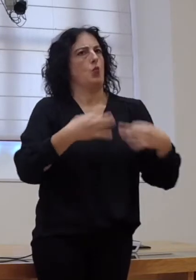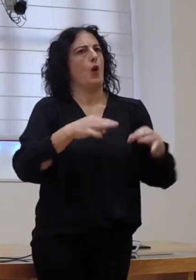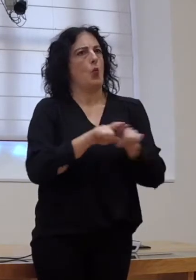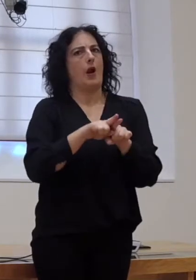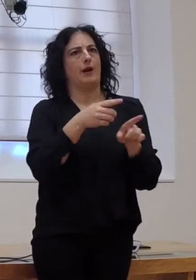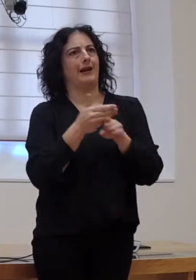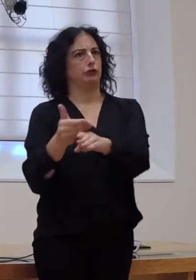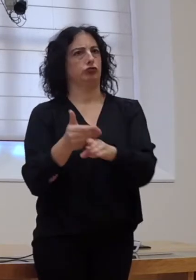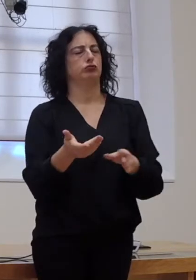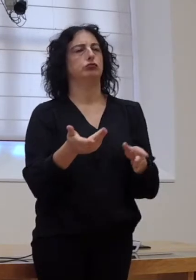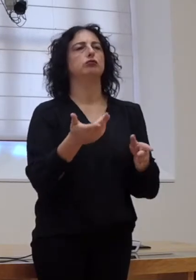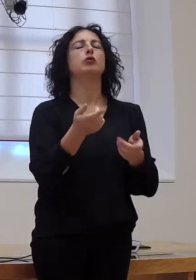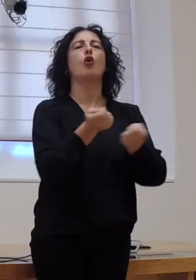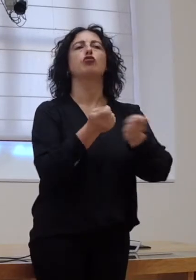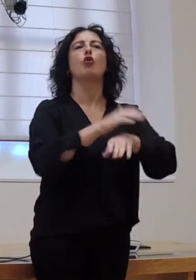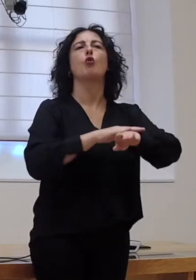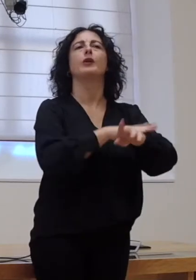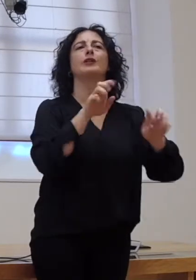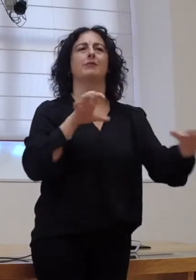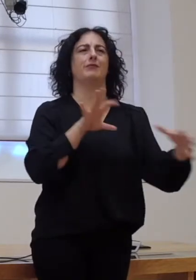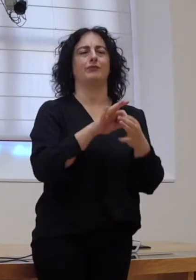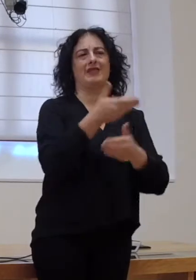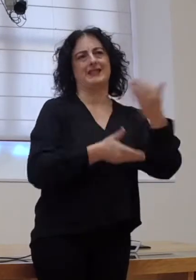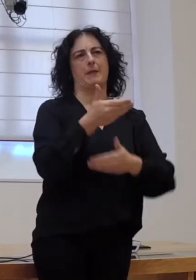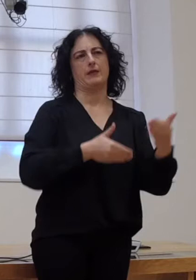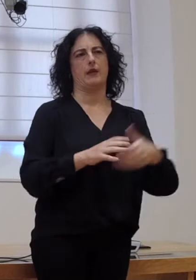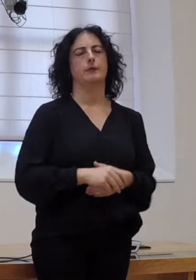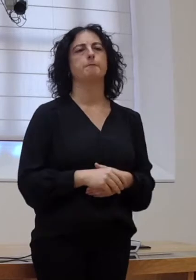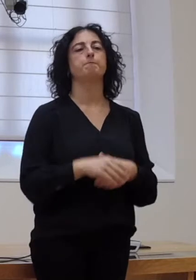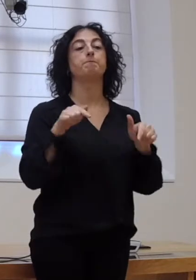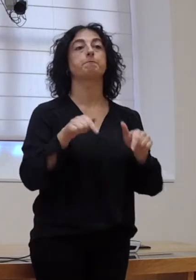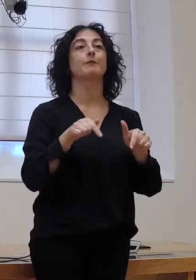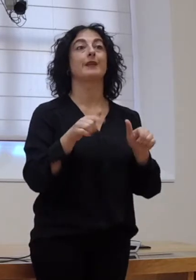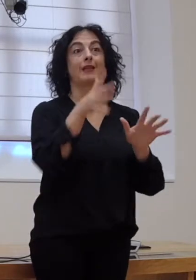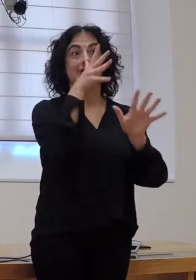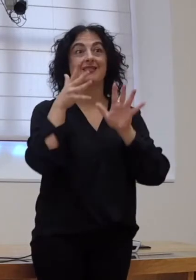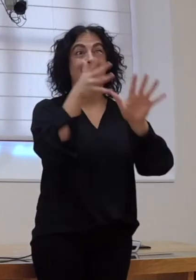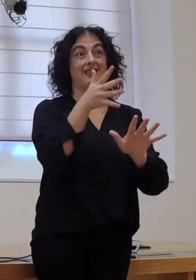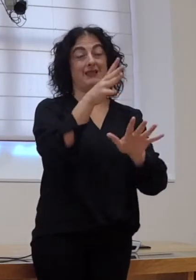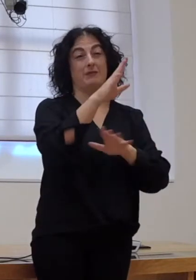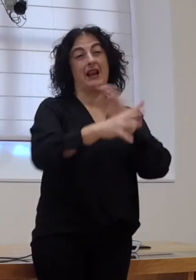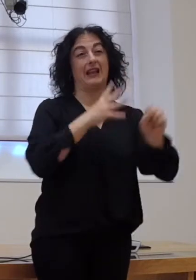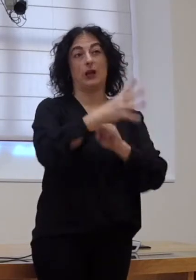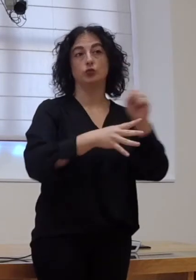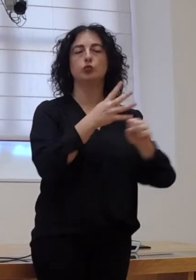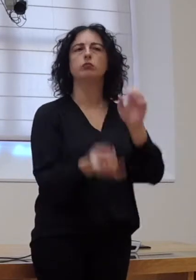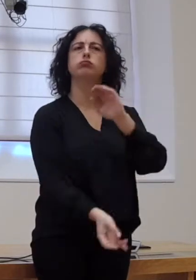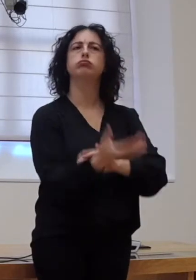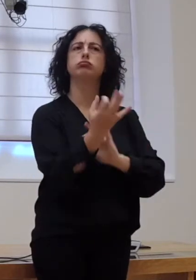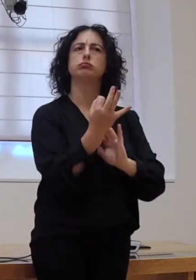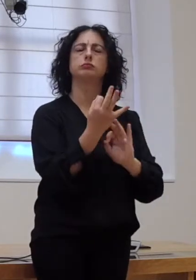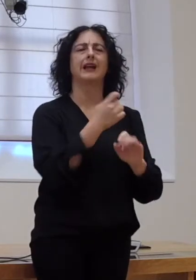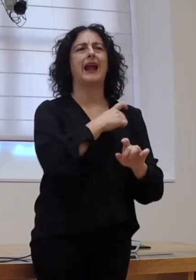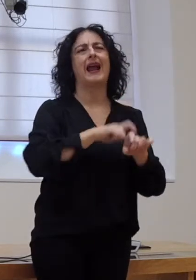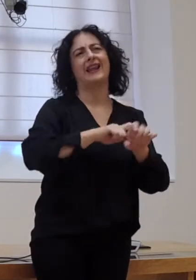se controle o goberno, pois, non ha ido na discapacidade. Nesta décima legislatura, constituíronse con carácter non